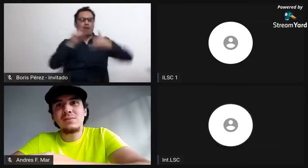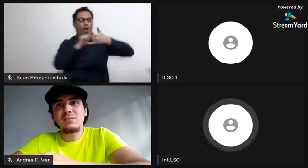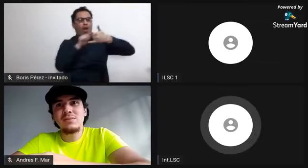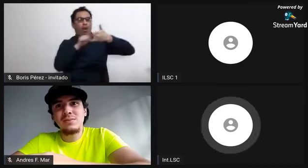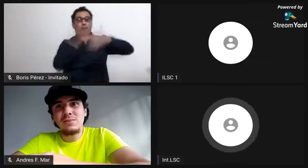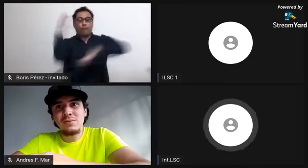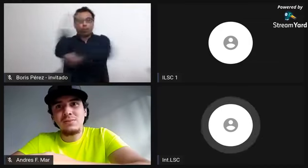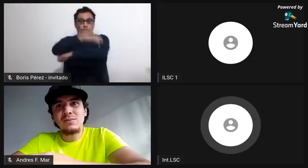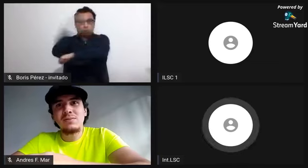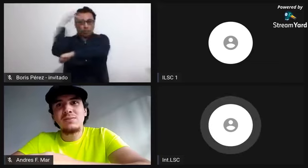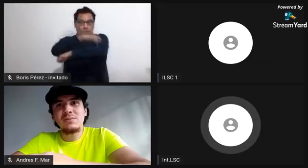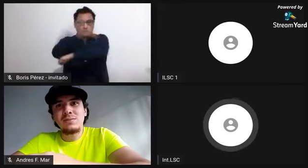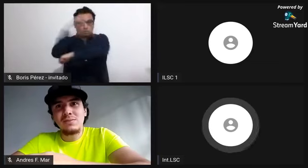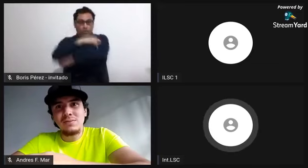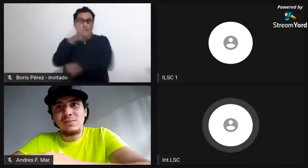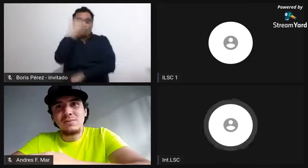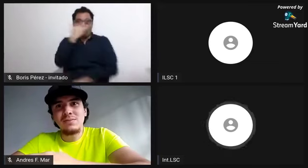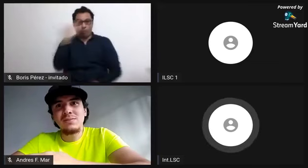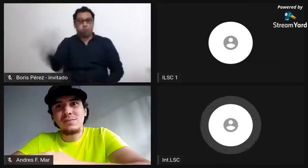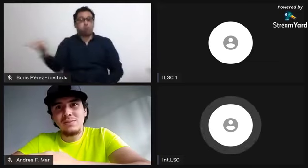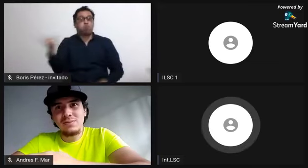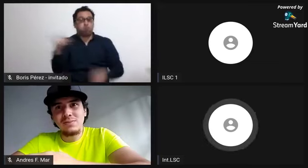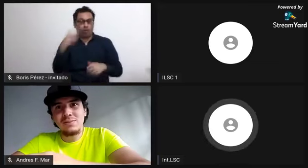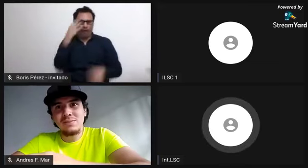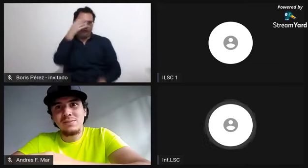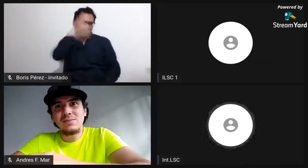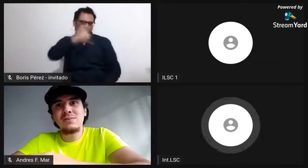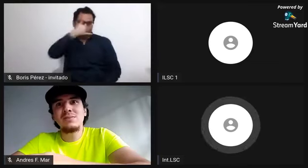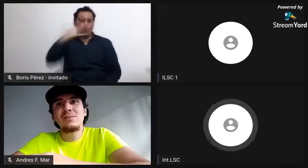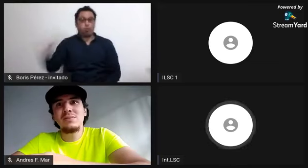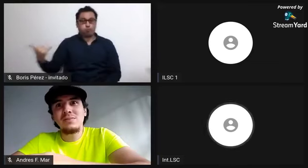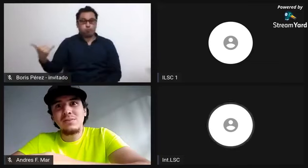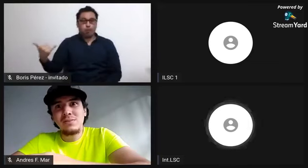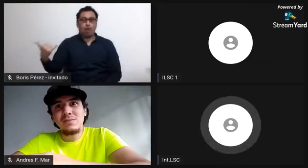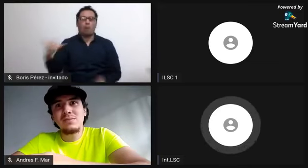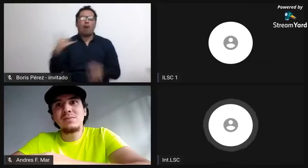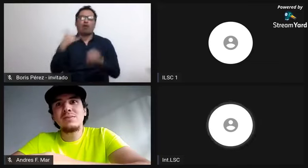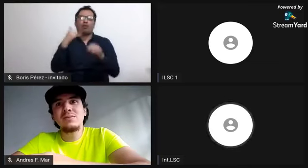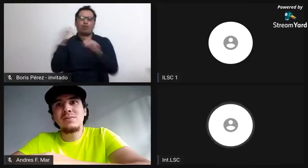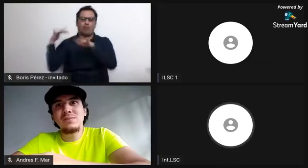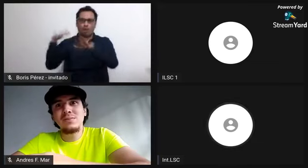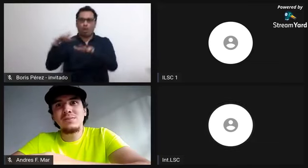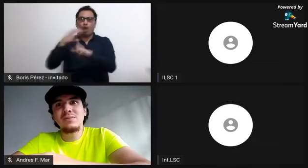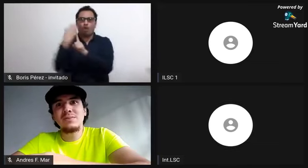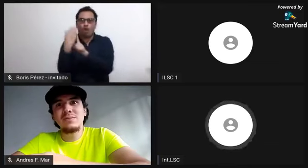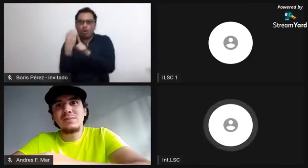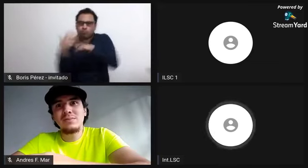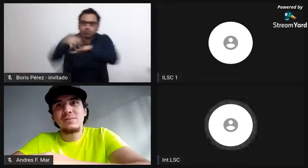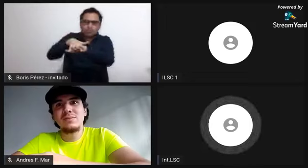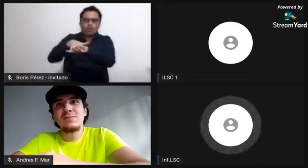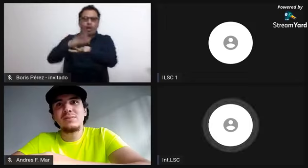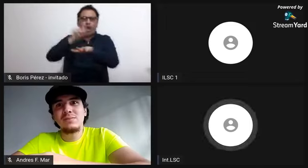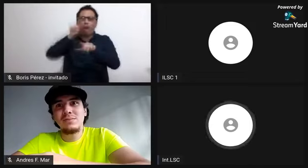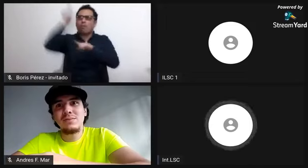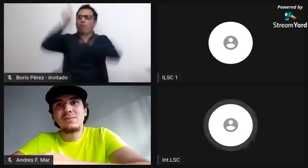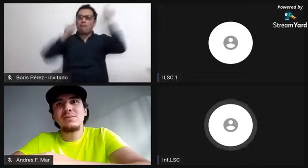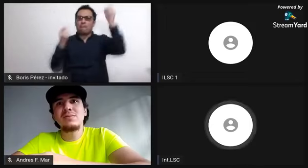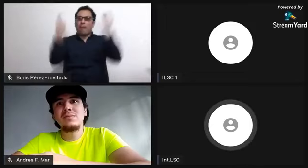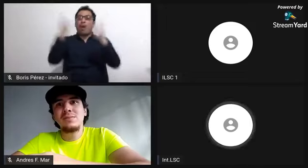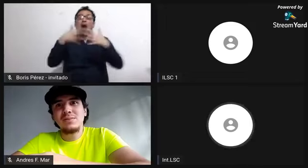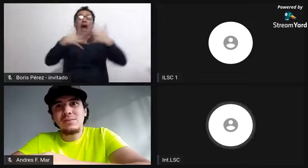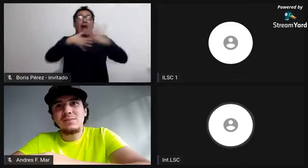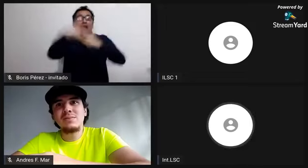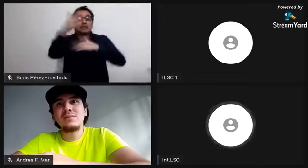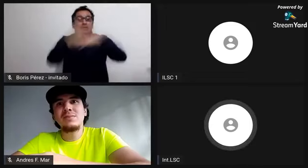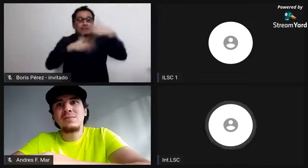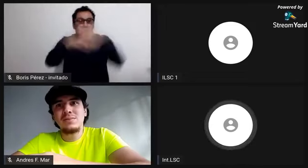en relación al trabajo que realizaban, a su historia común. Por ejemplo, en el putumacho